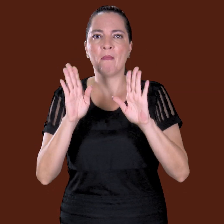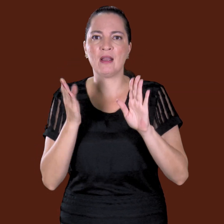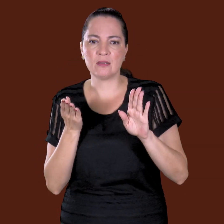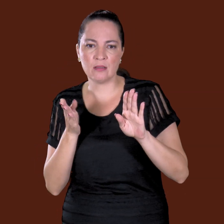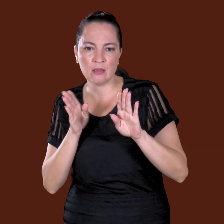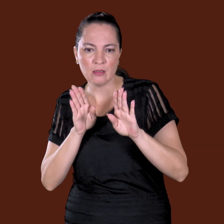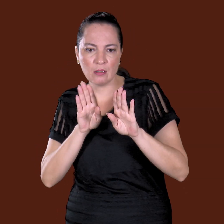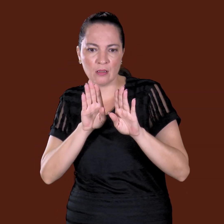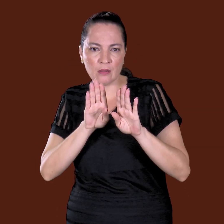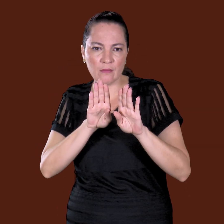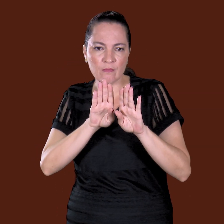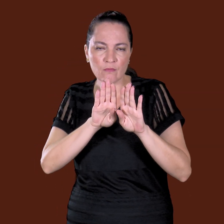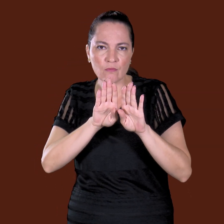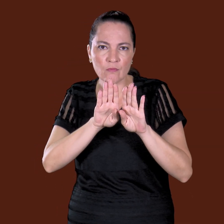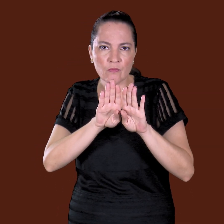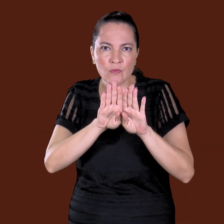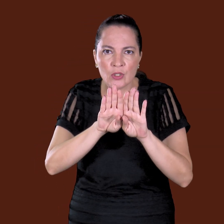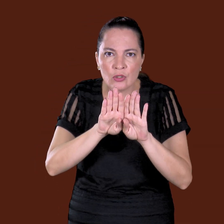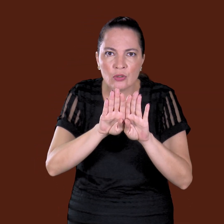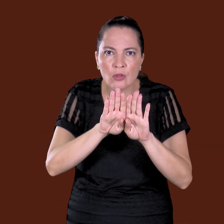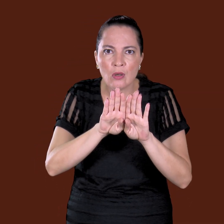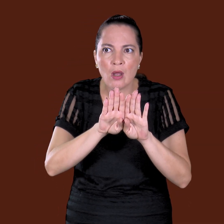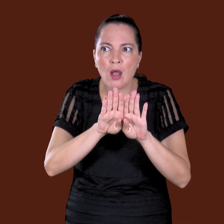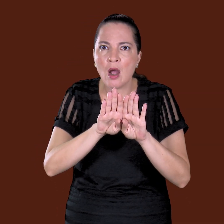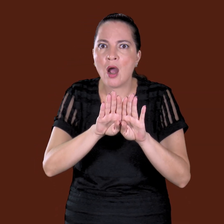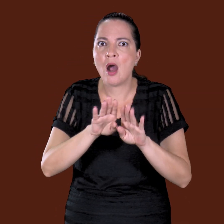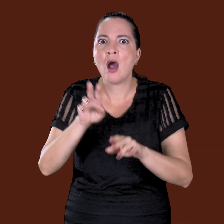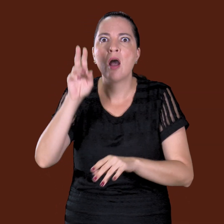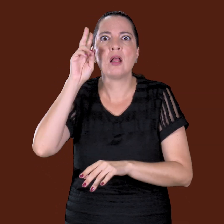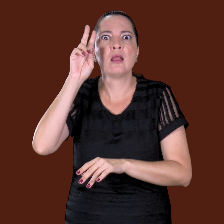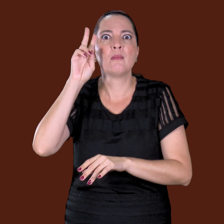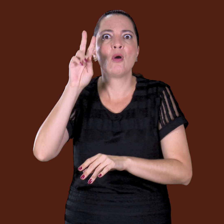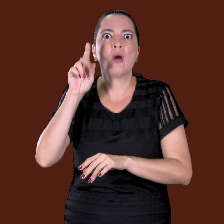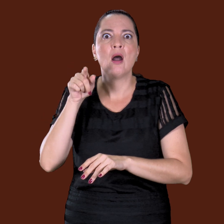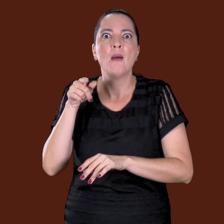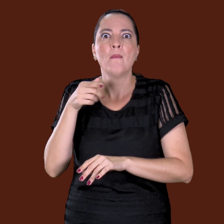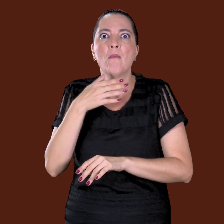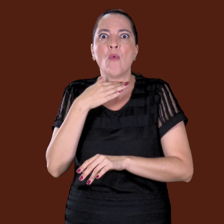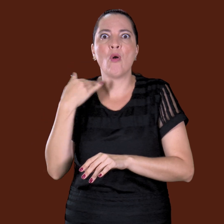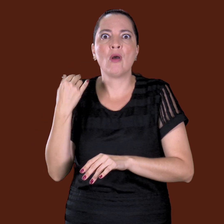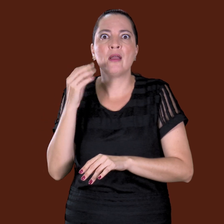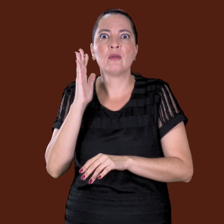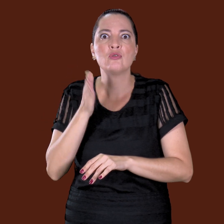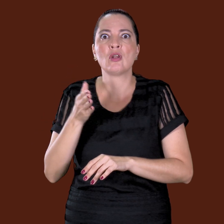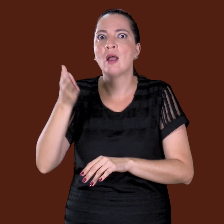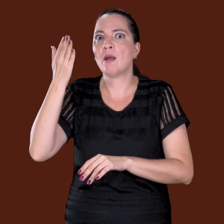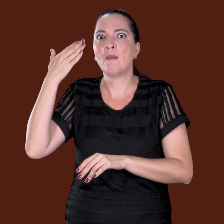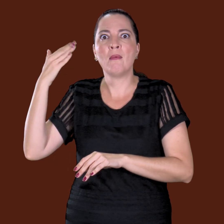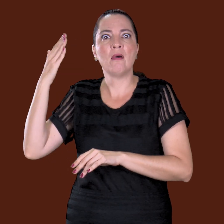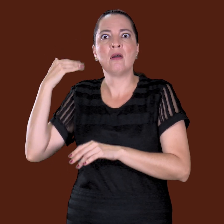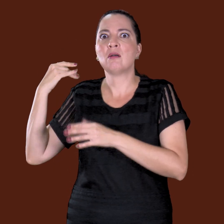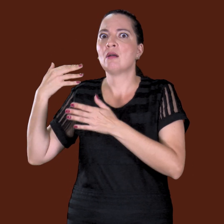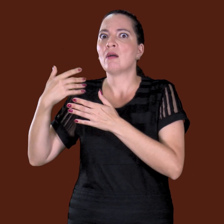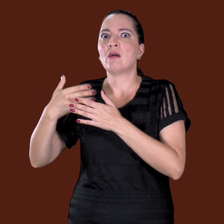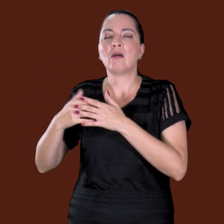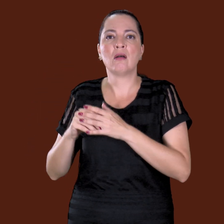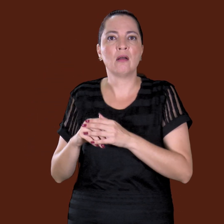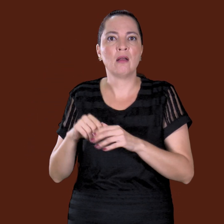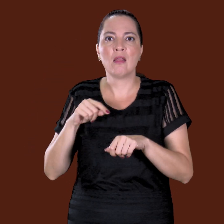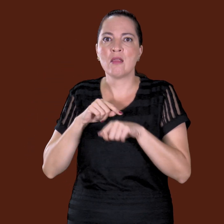encostou a porta, aí ele lembrou que ela já tinha morrido, já tinha anos já, sabia? E aí nessa hora